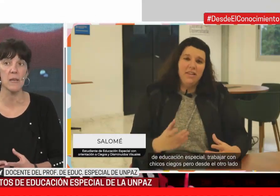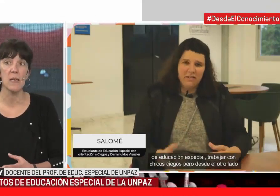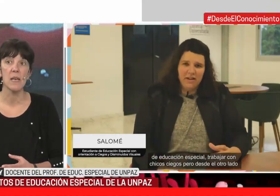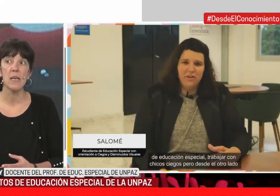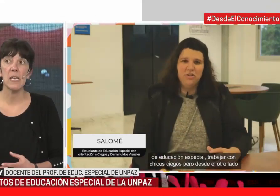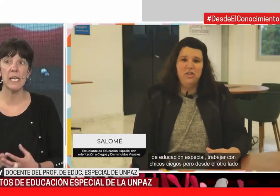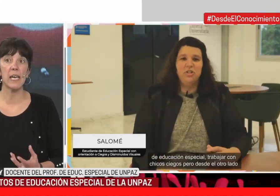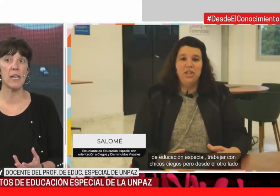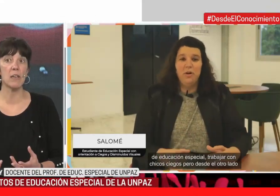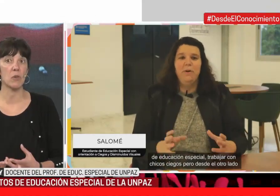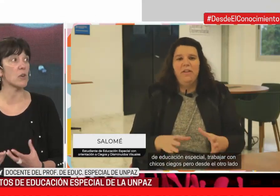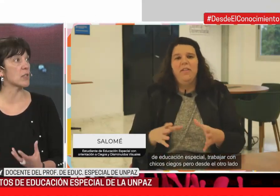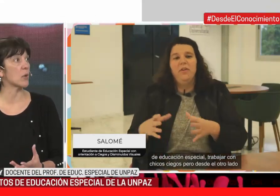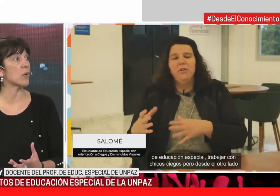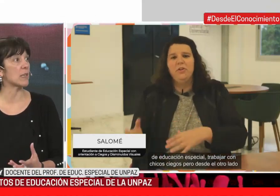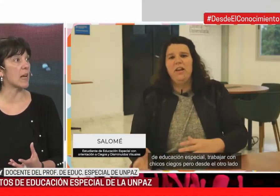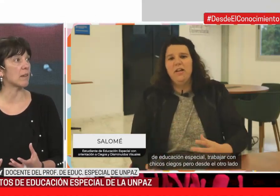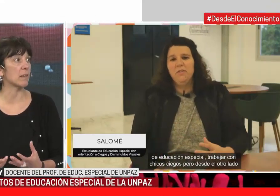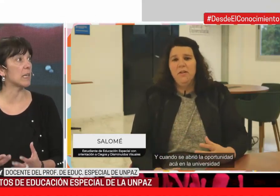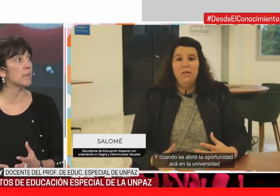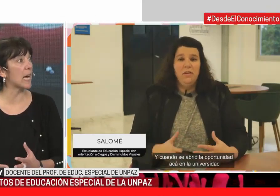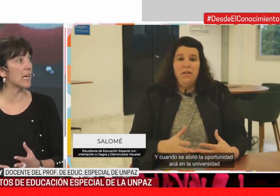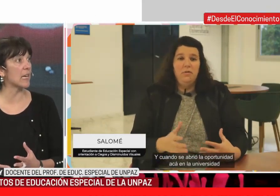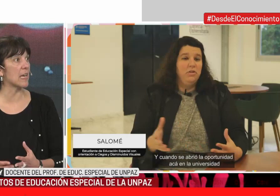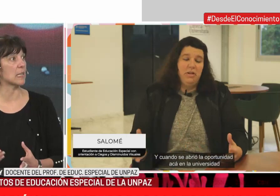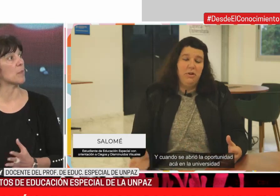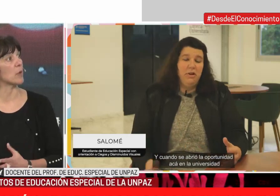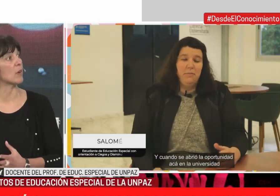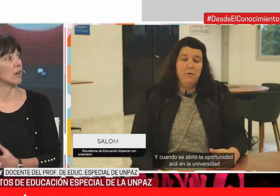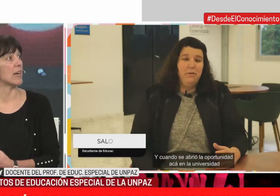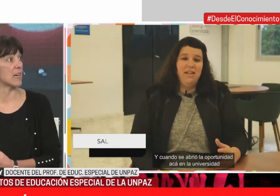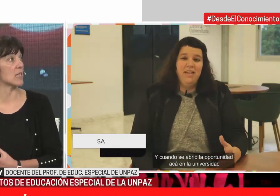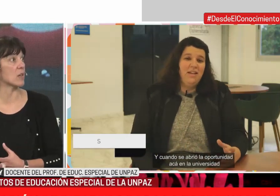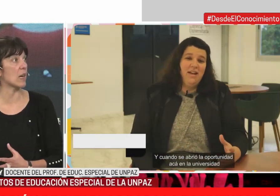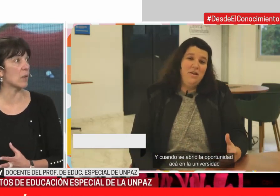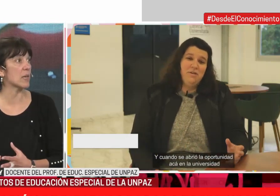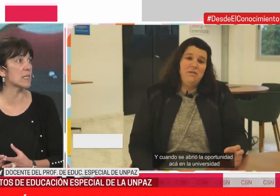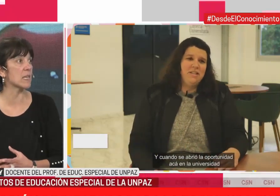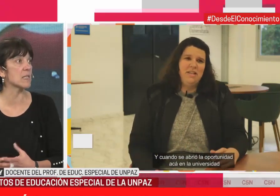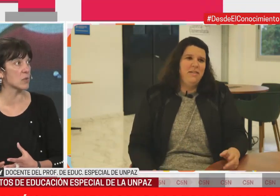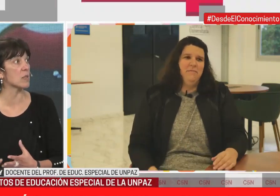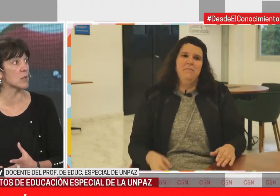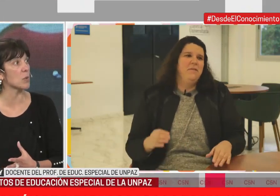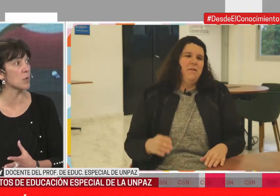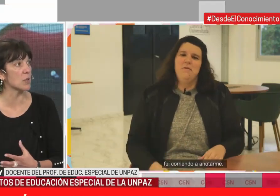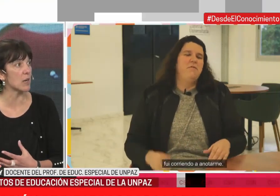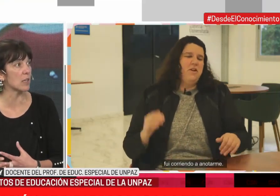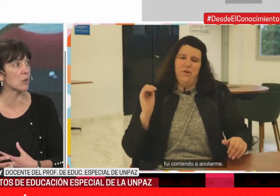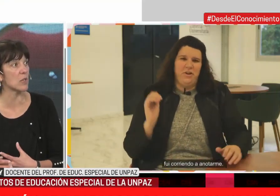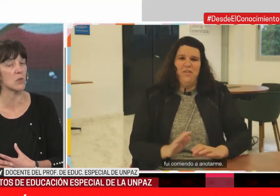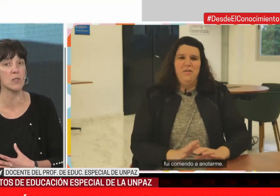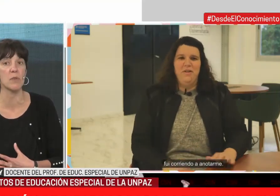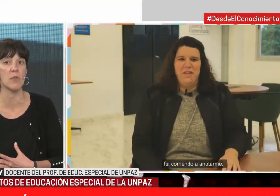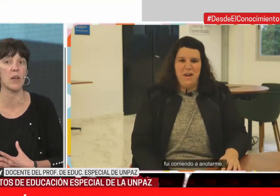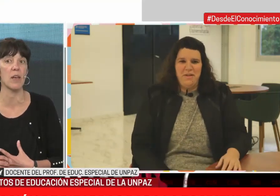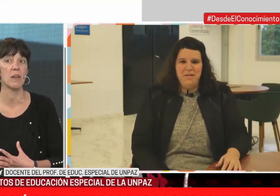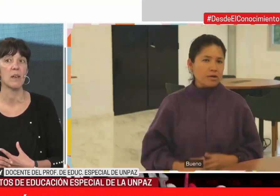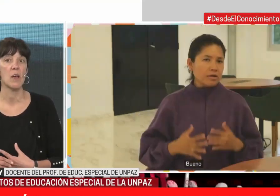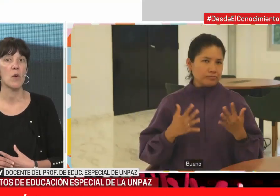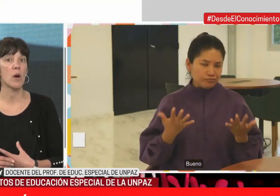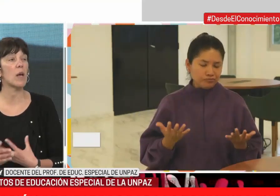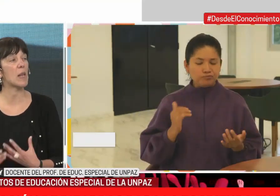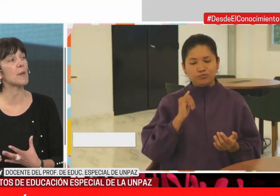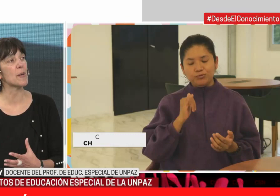escuelas, y que no se encuentran ni en braille, ni tampoco la narración en lengua de señas, entonces estuvimos trabajando con eso. Ese fue